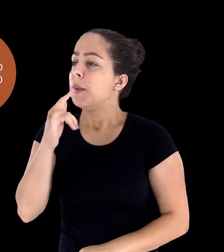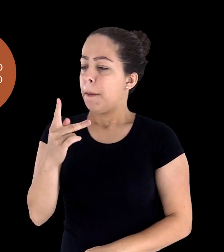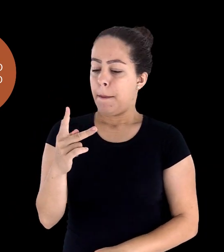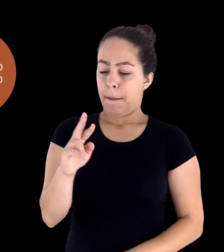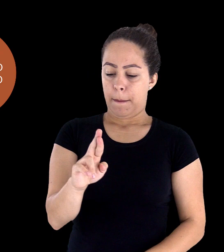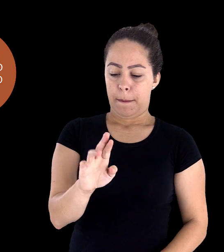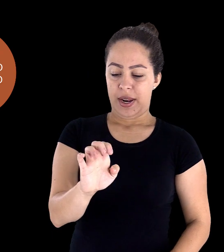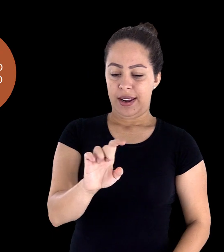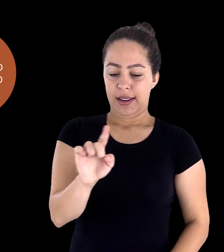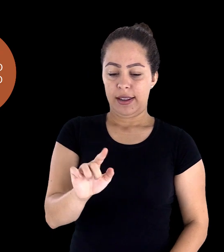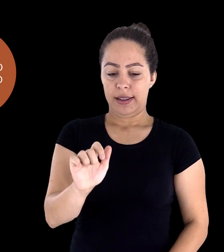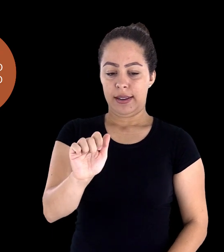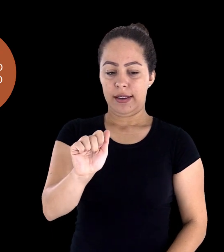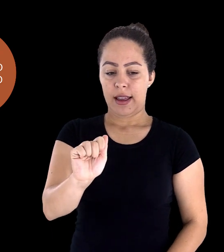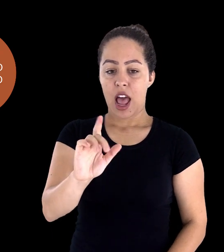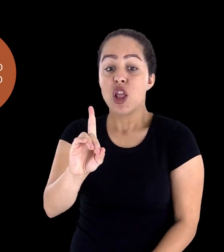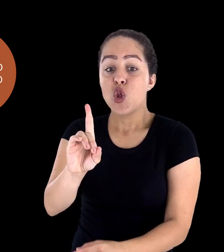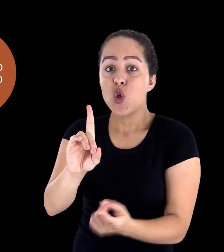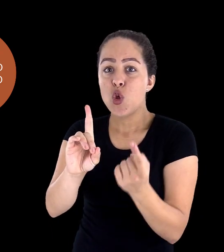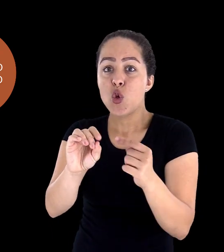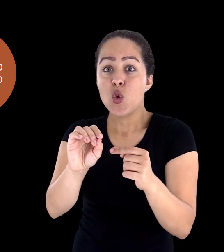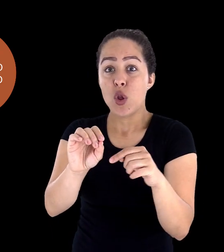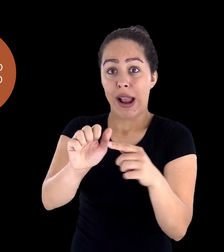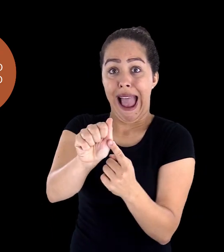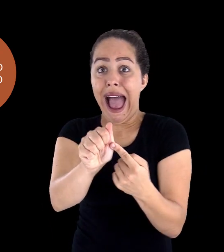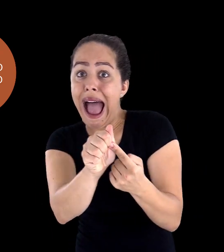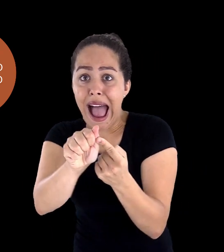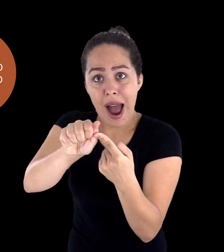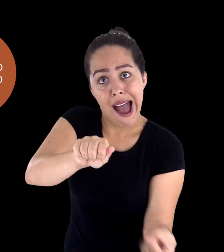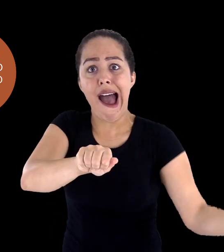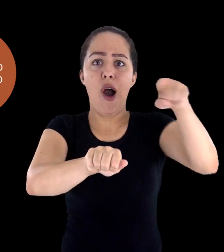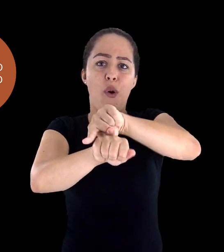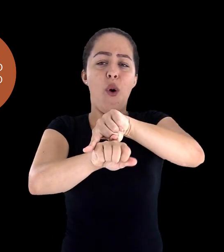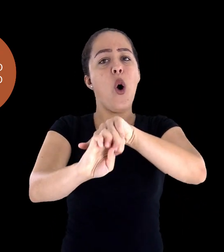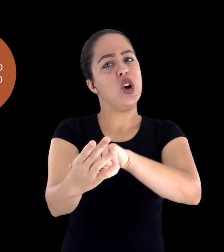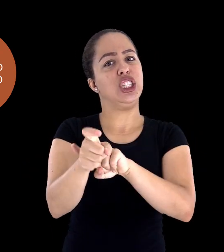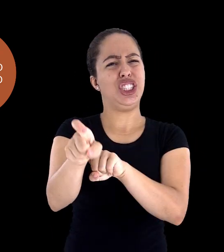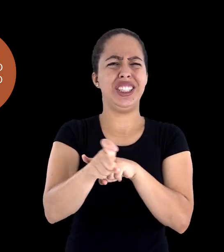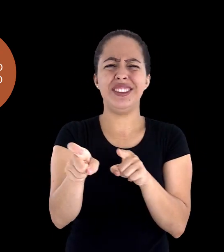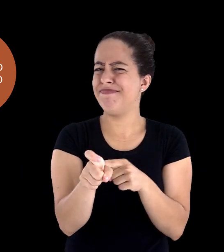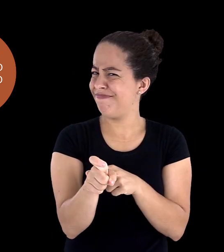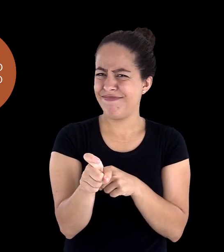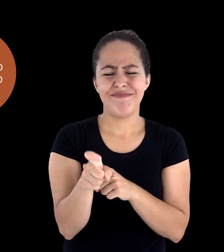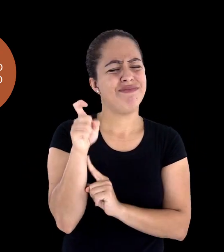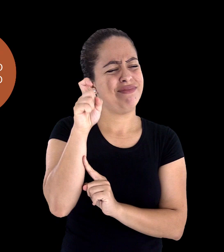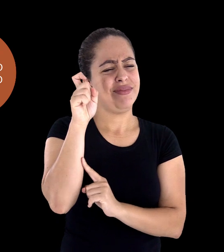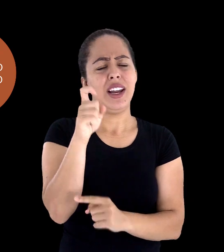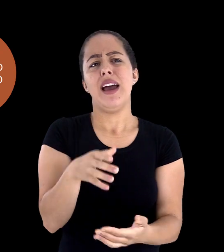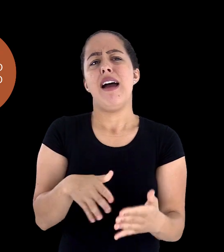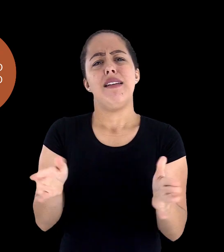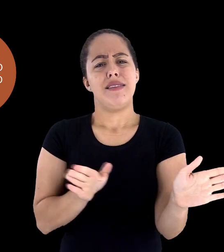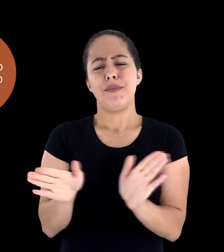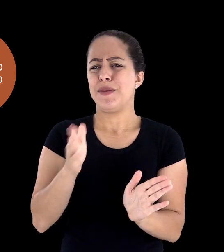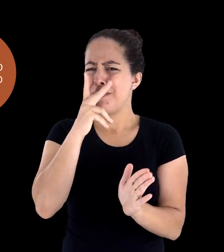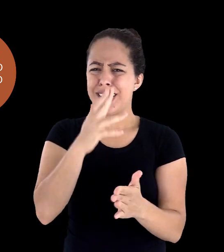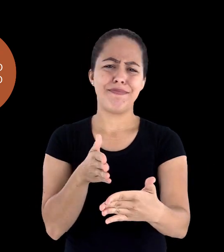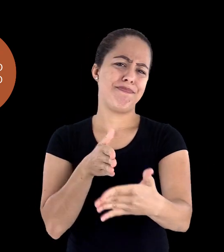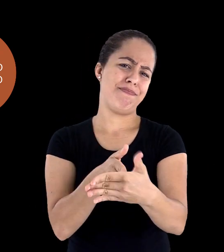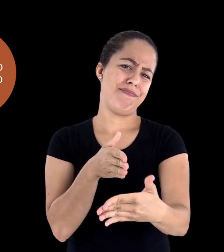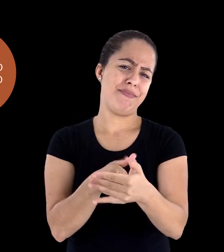utiliza o X no lugar do A ou do O e essa escrita dificulta o uso dos recursos de acessibilidade,